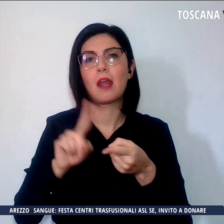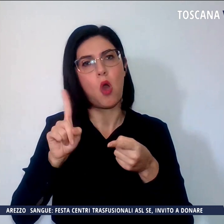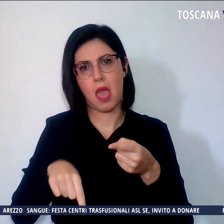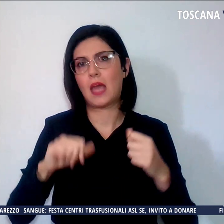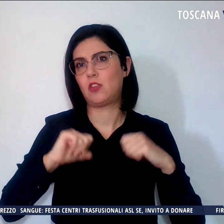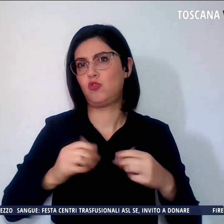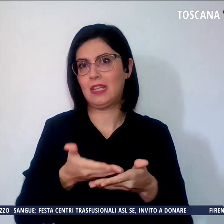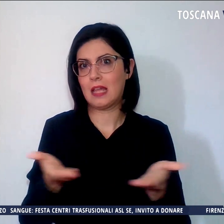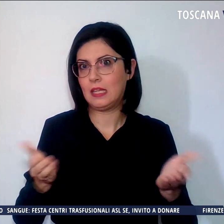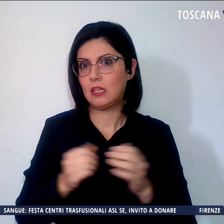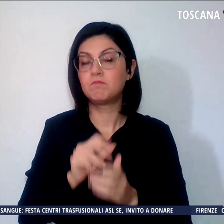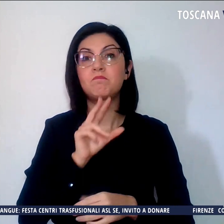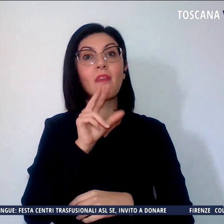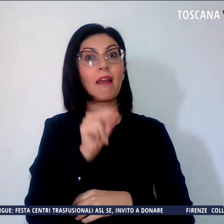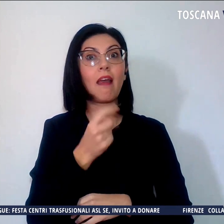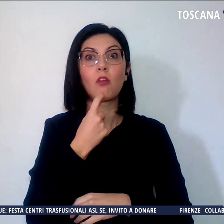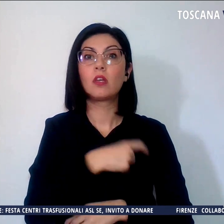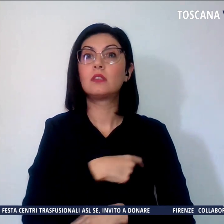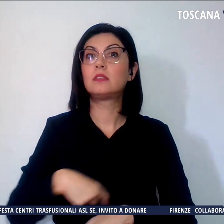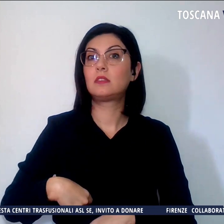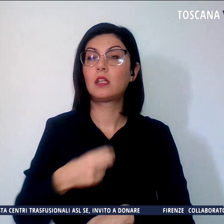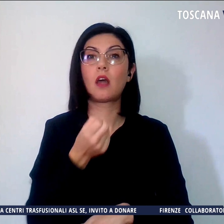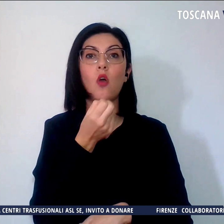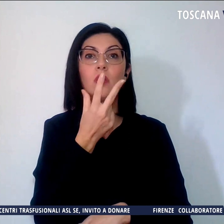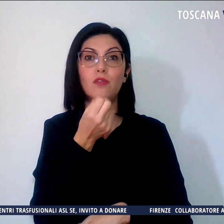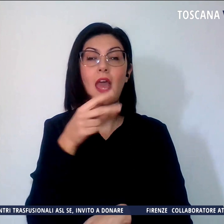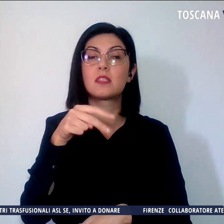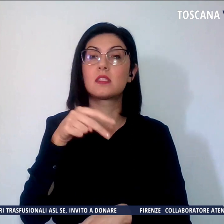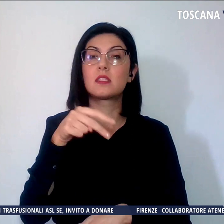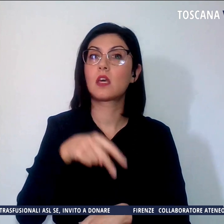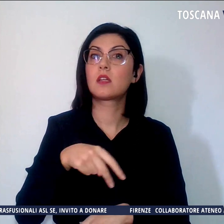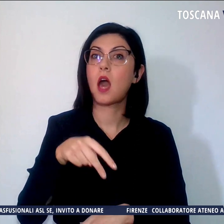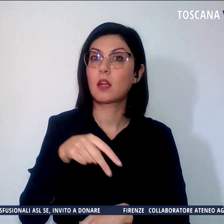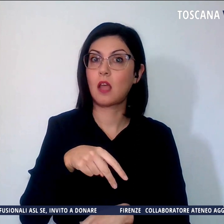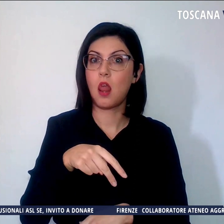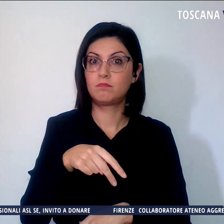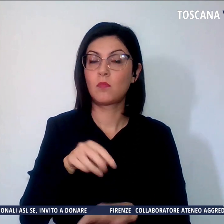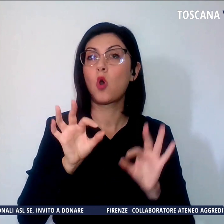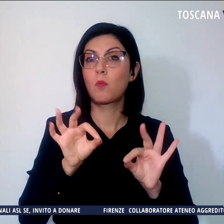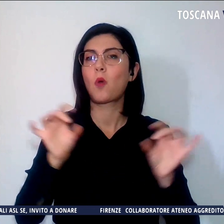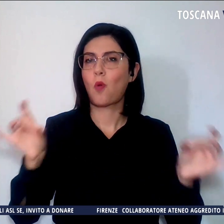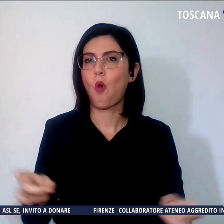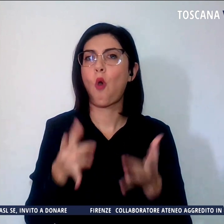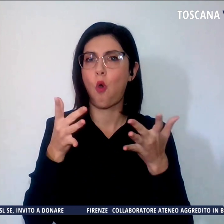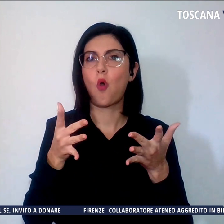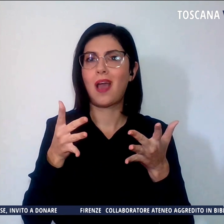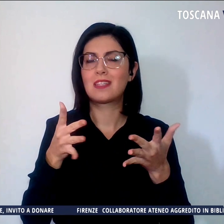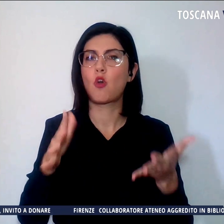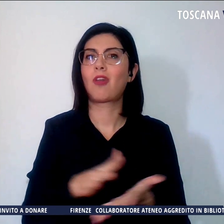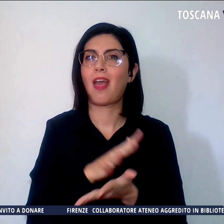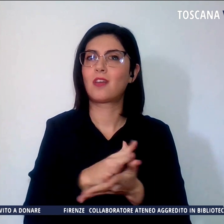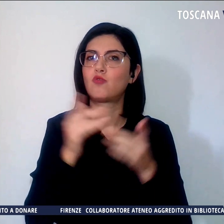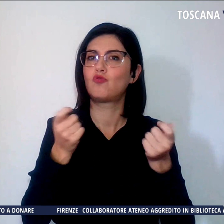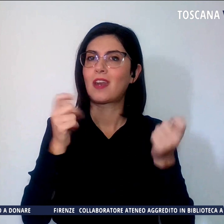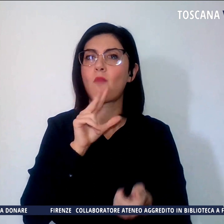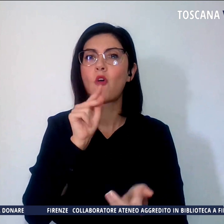Lo ha detto il sindaco di Firenze, Dario Nardella, proprio in occasione della cerimonia di giuramento